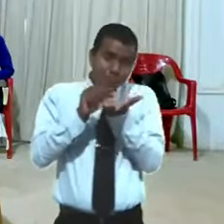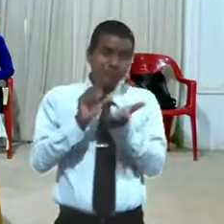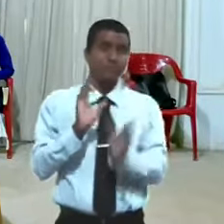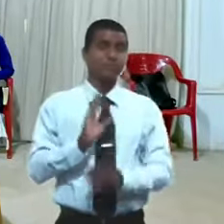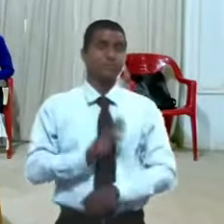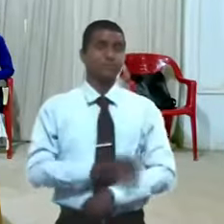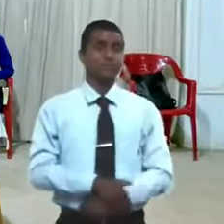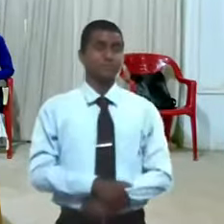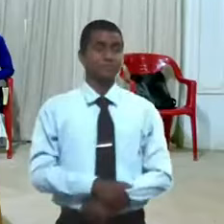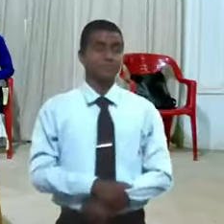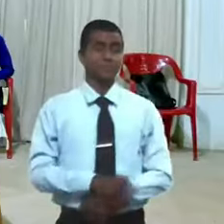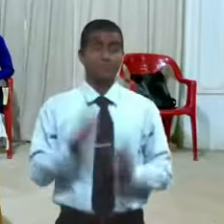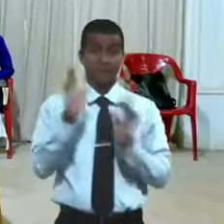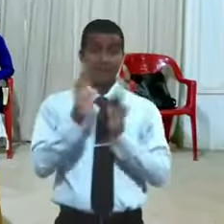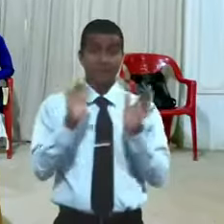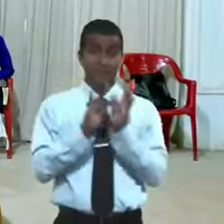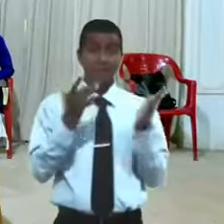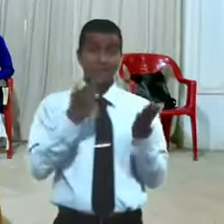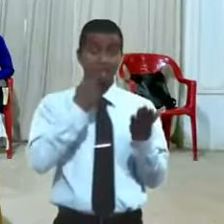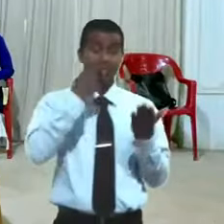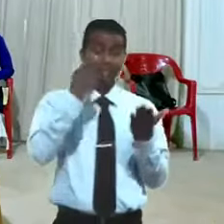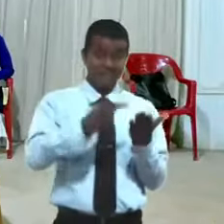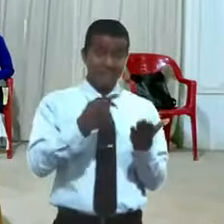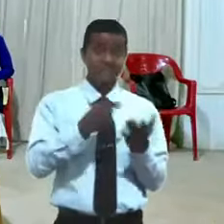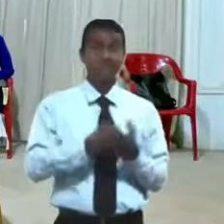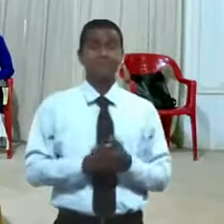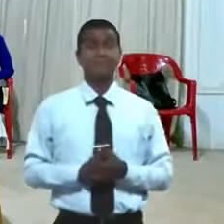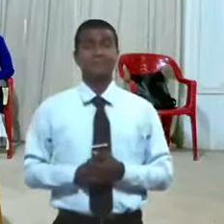y la Biblia dice que ese día